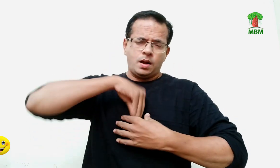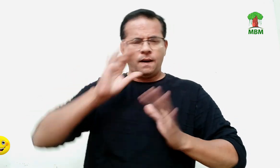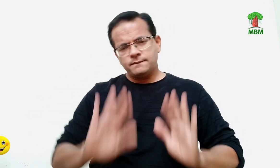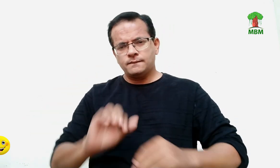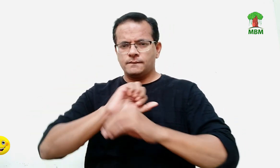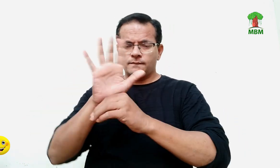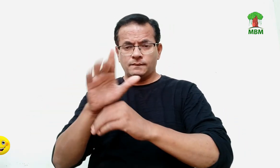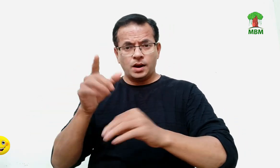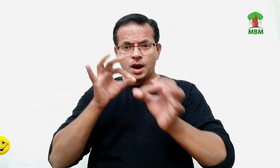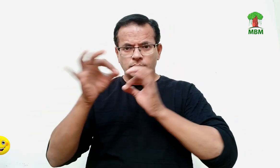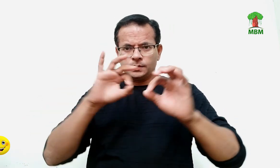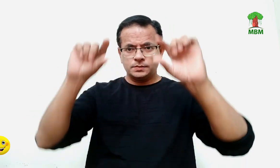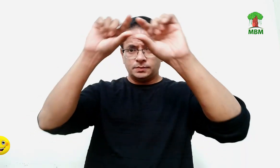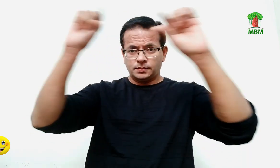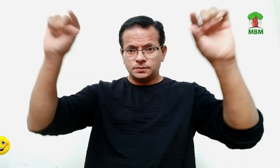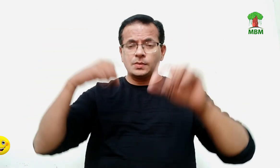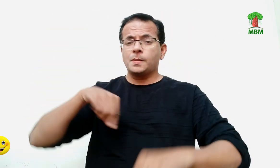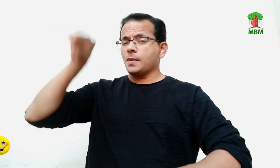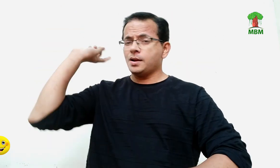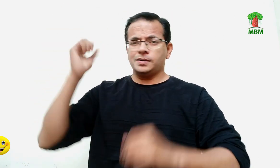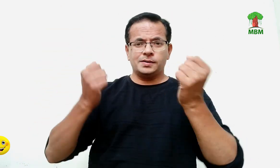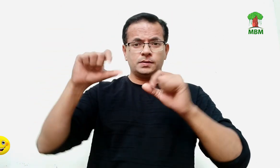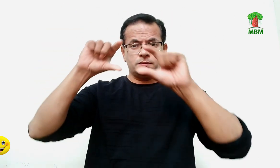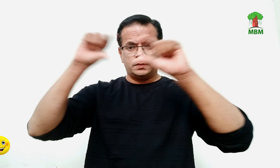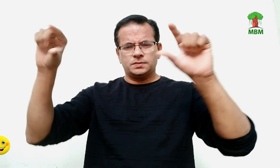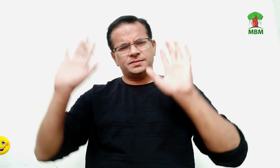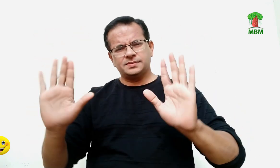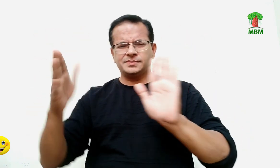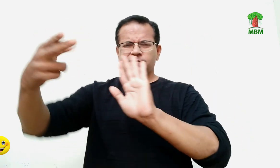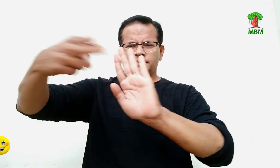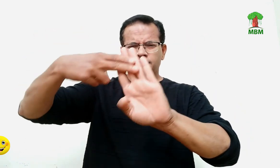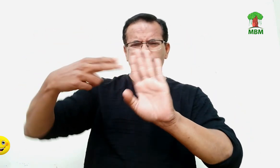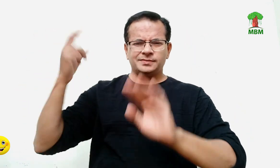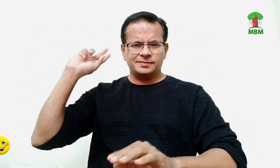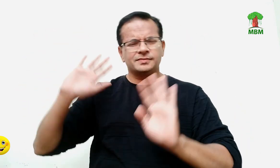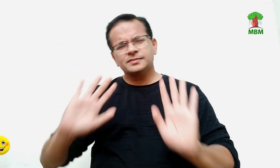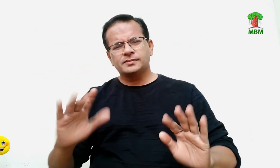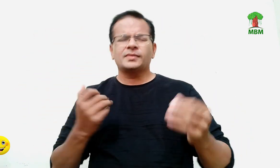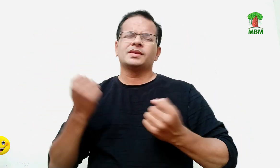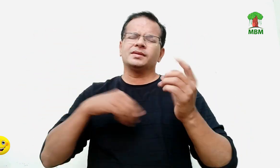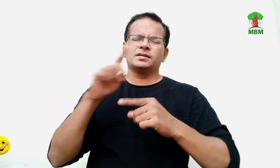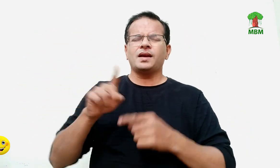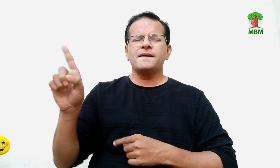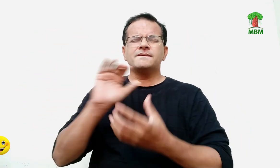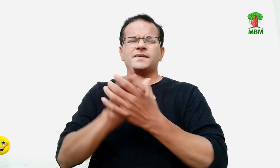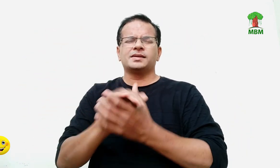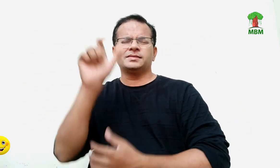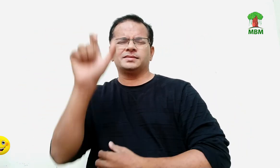एक शाम पत्नी ने अपने पती से बोला कि दुना खुब सूरत राल